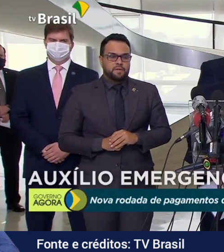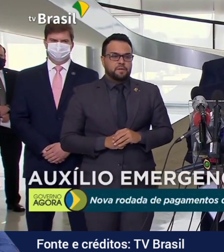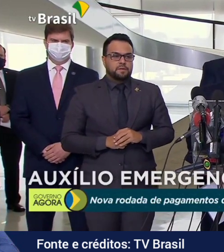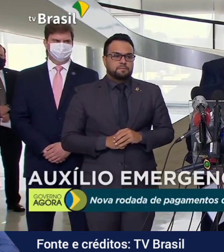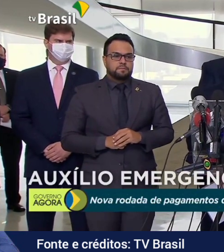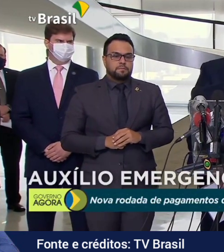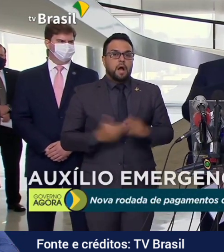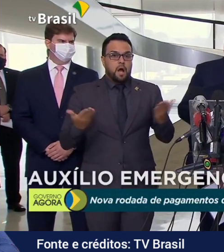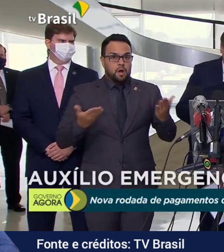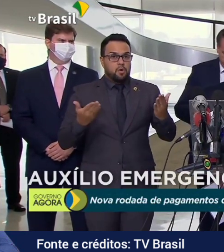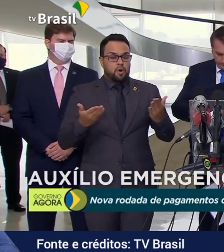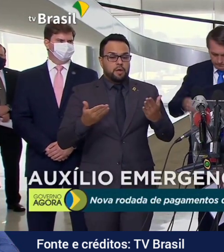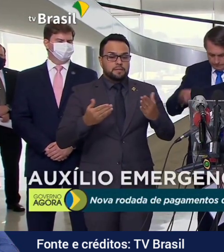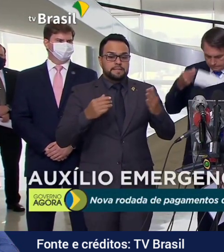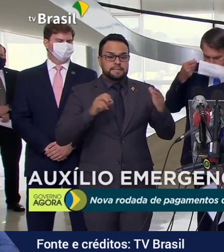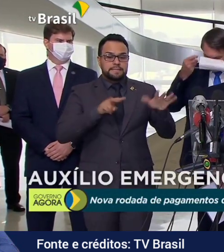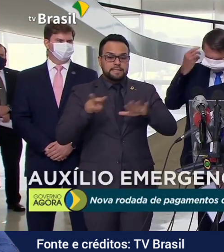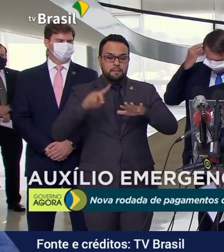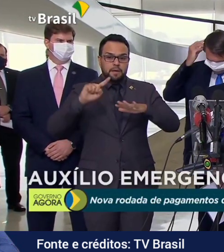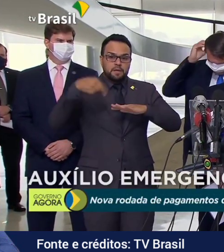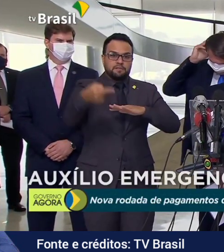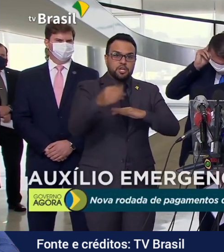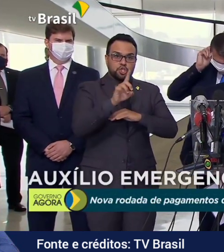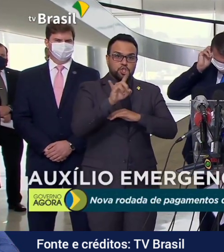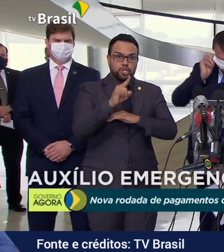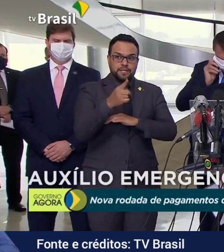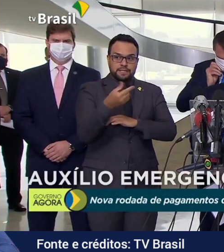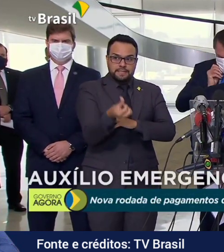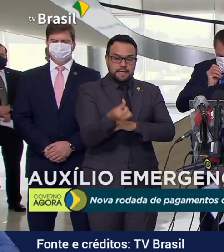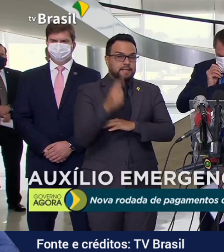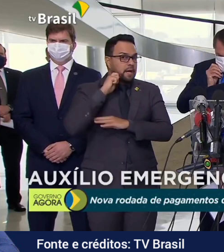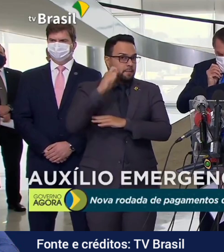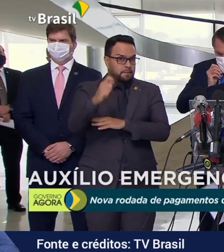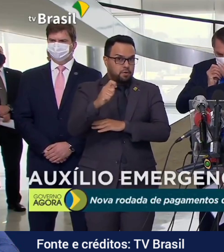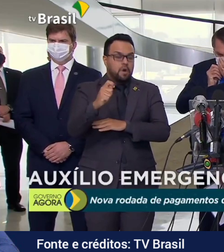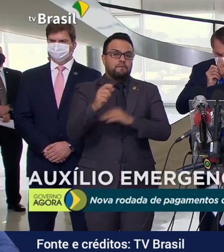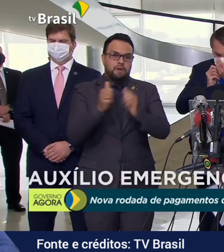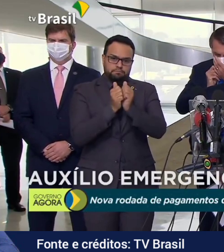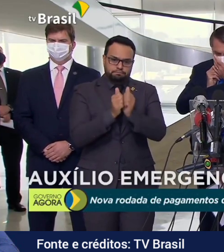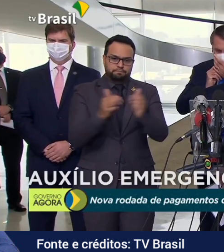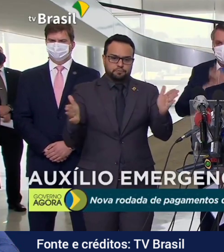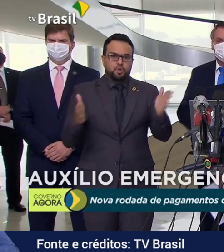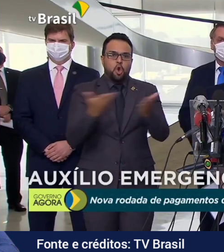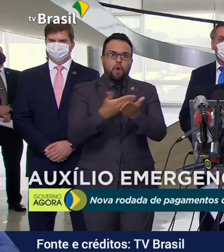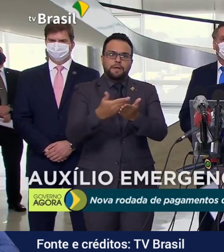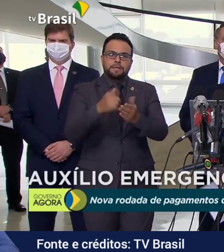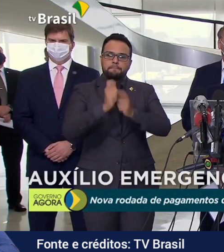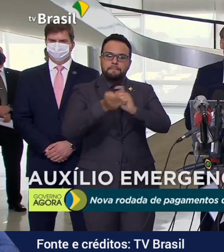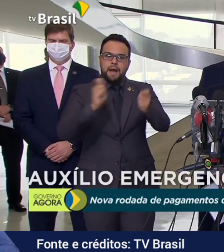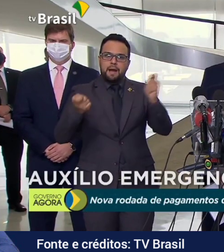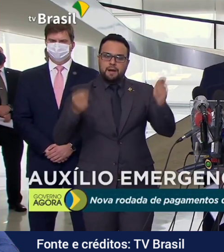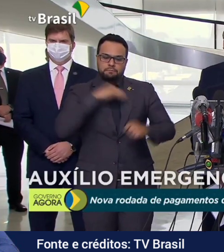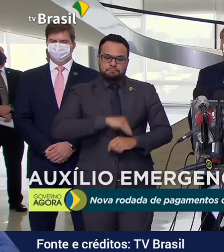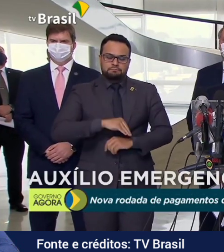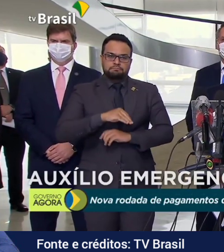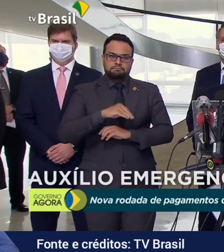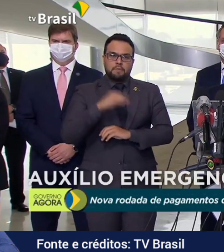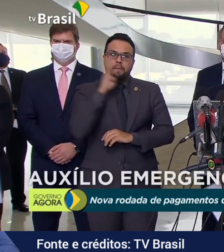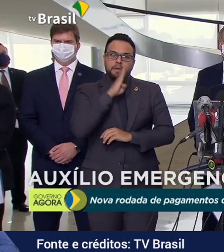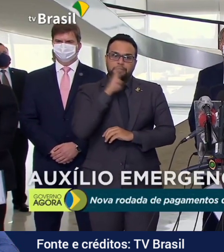Iniciaremos, na próxima semana, no dia 6 de abril, o pagamento do auxílio emergencial 2021.